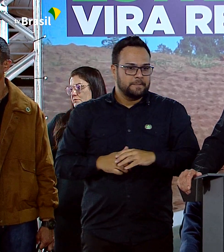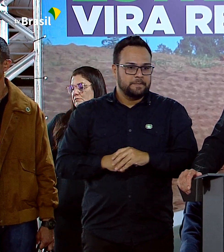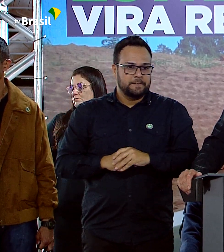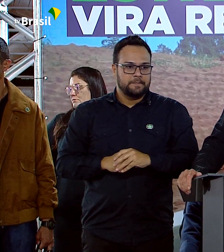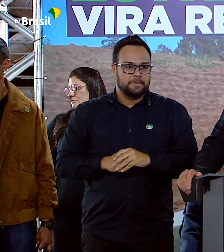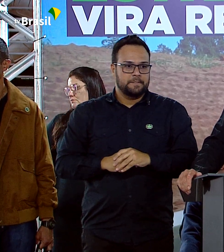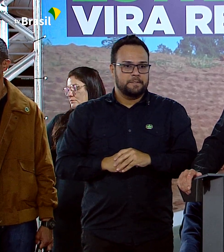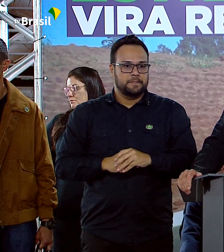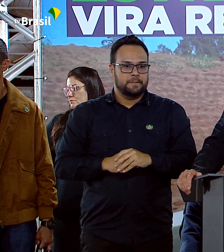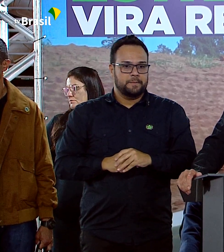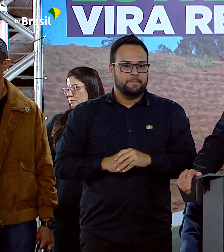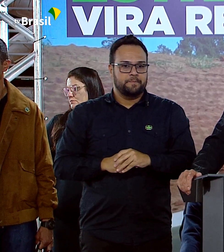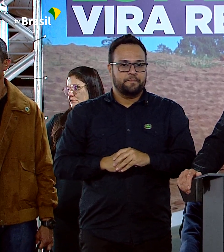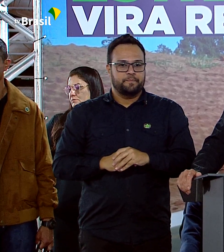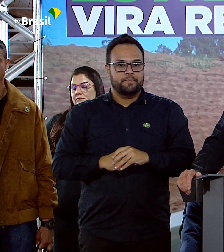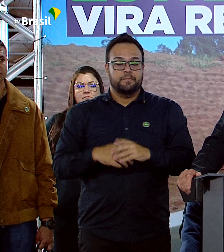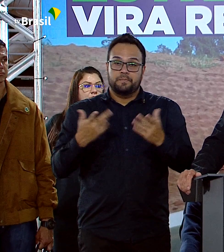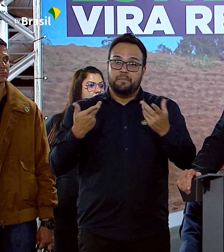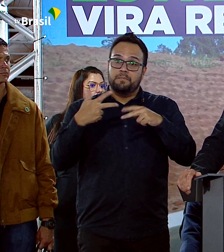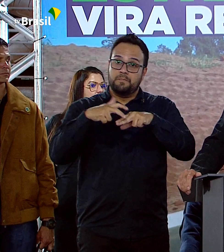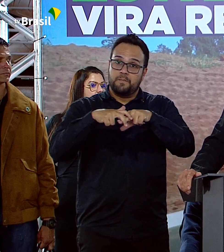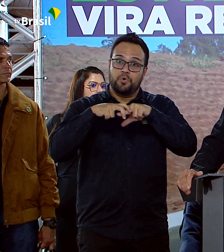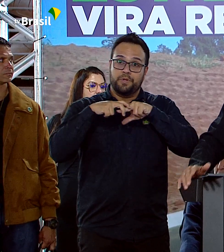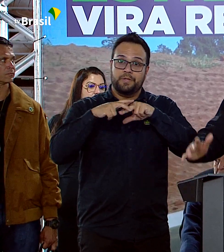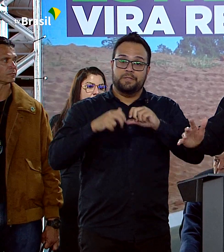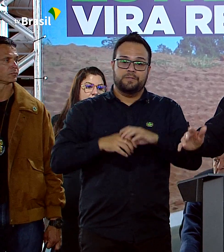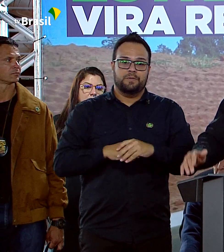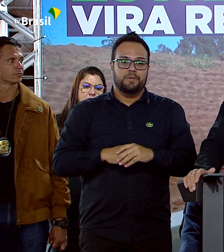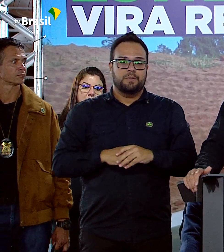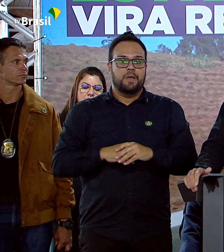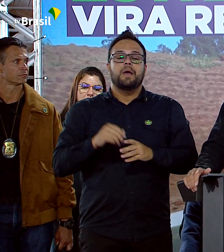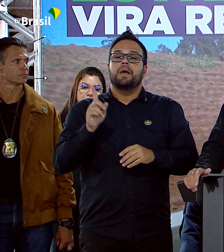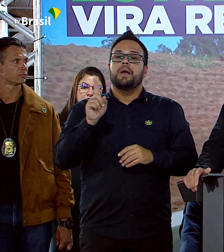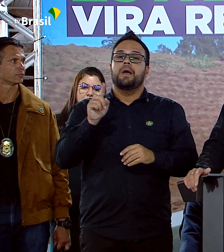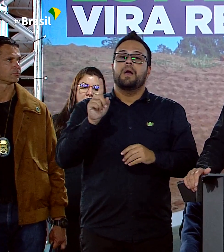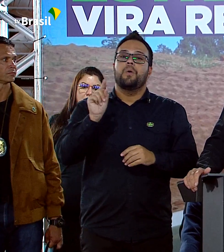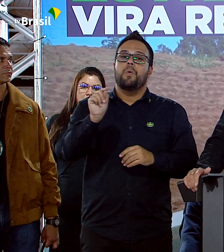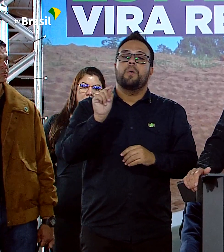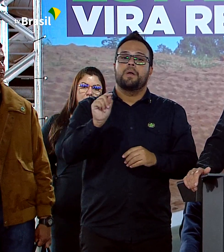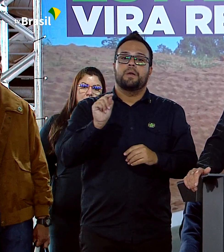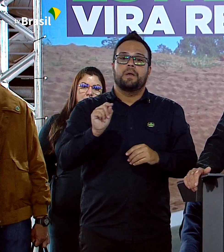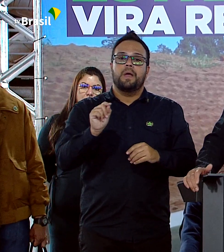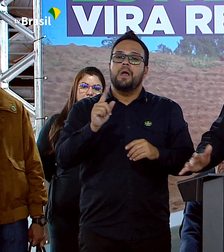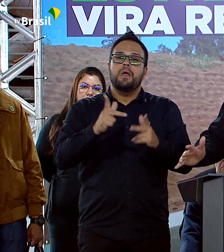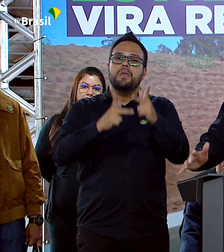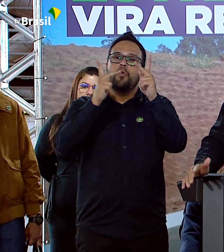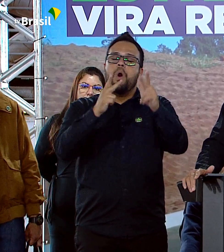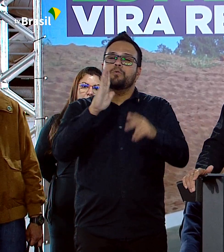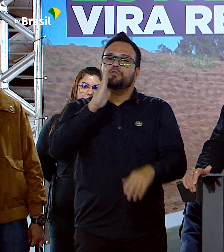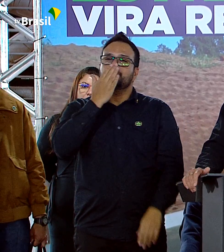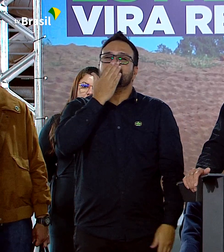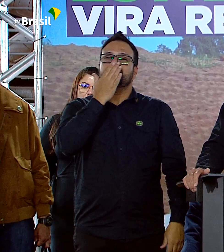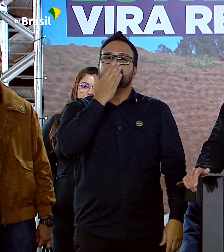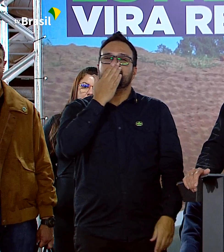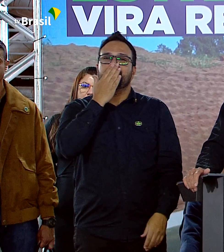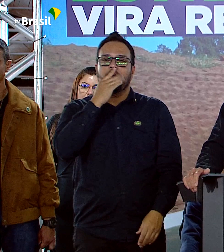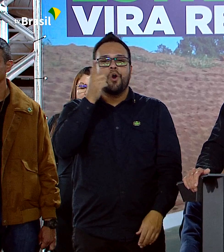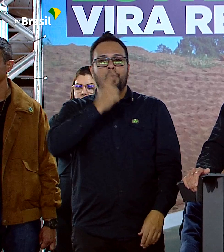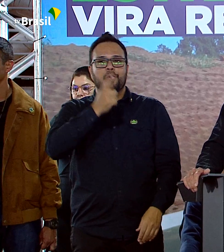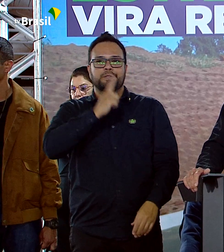Ser recebido dessa forma é como quando o nosso time alguém faz um gol.